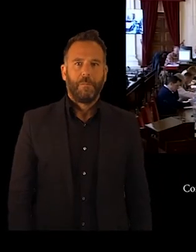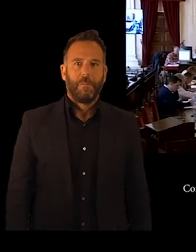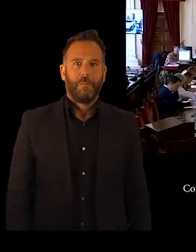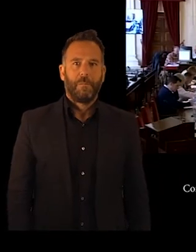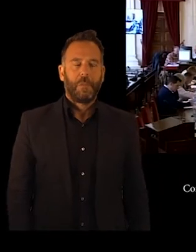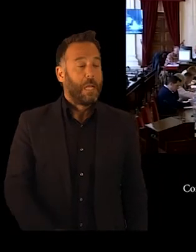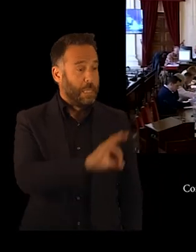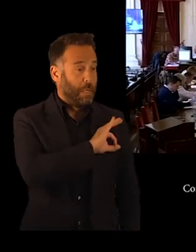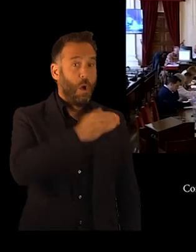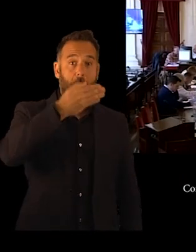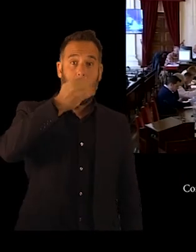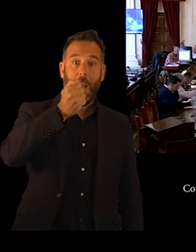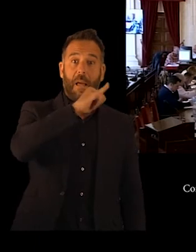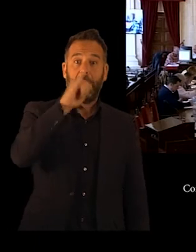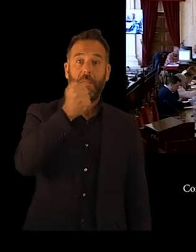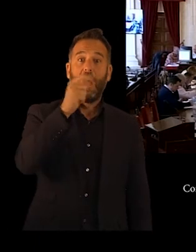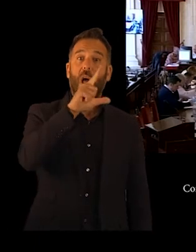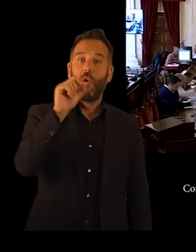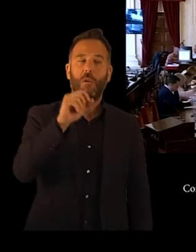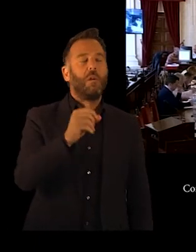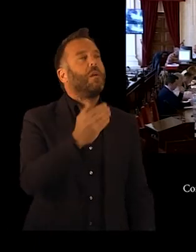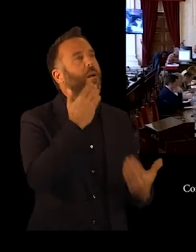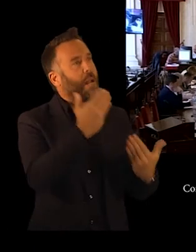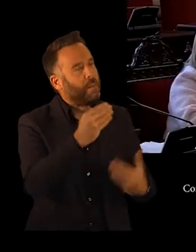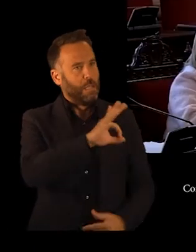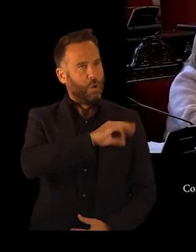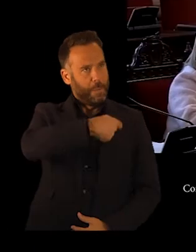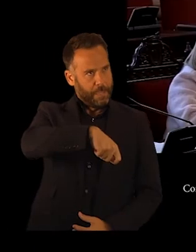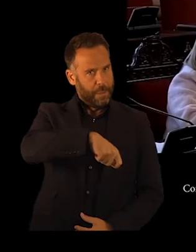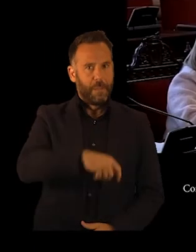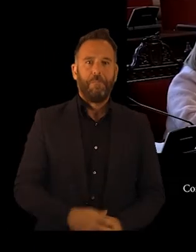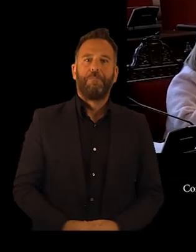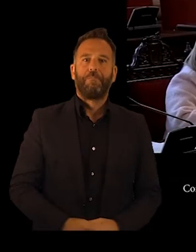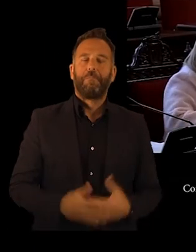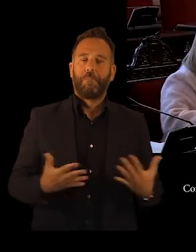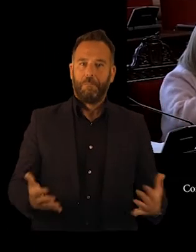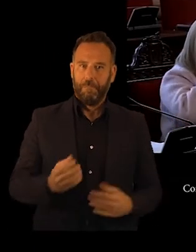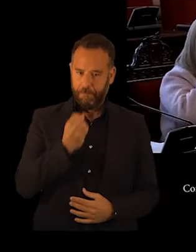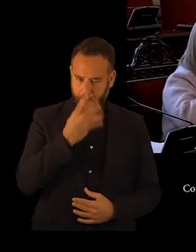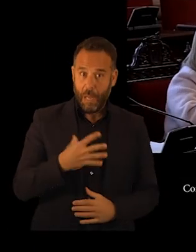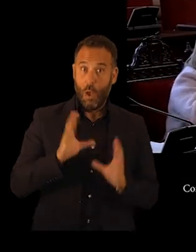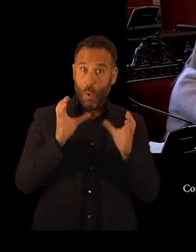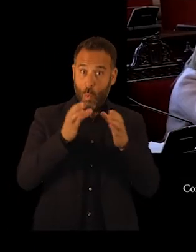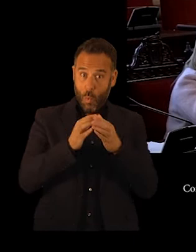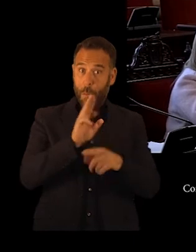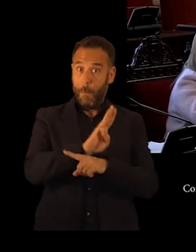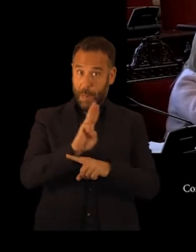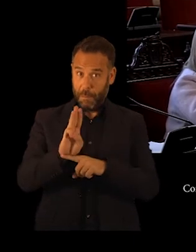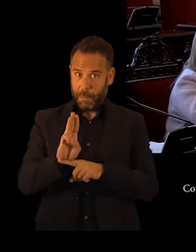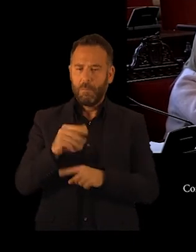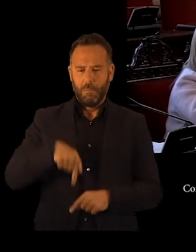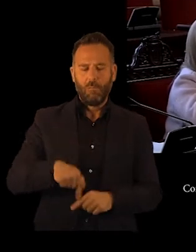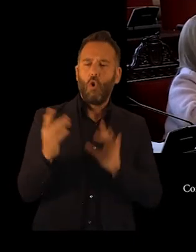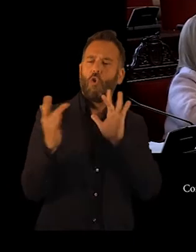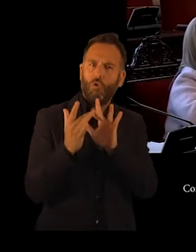Señora Bazzalo. Gracias, señor presidente. Bueno, desde el Grupo Popular hemos estado